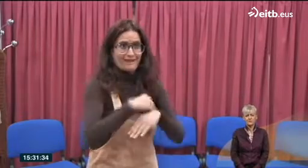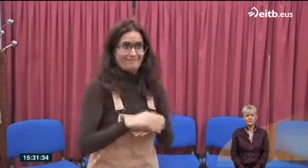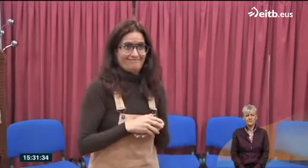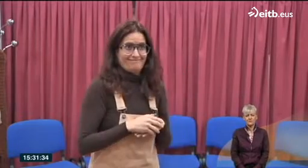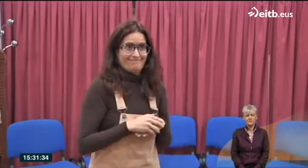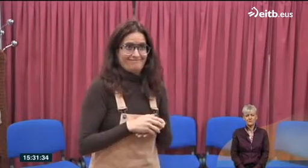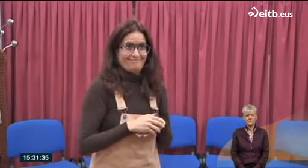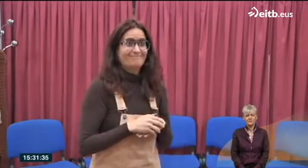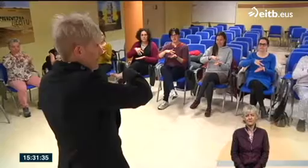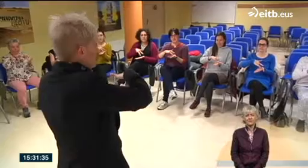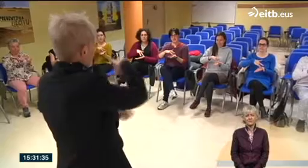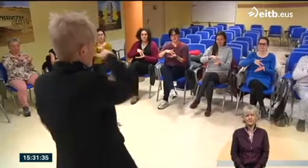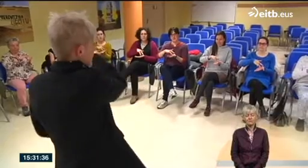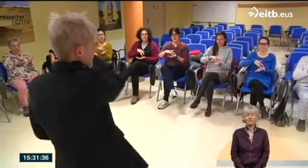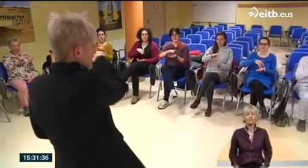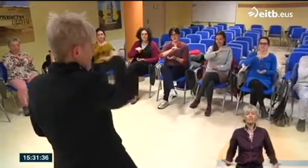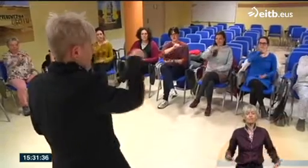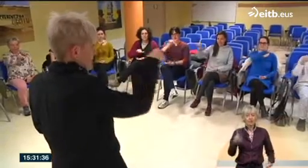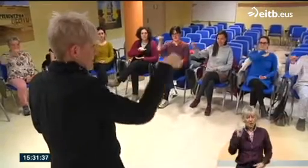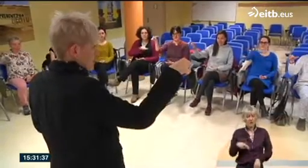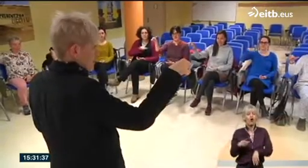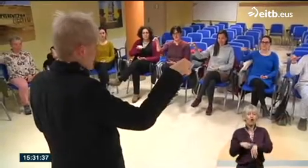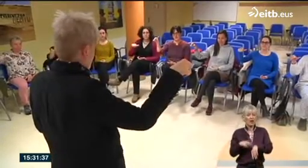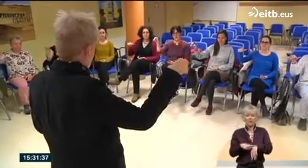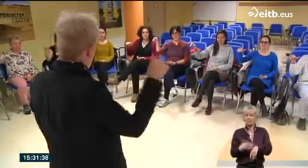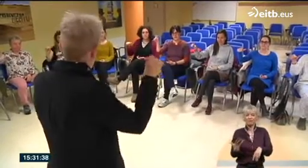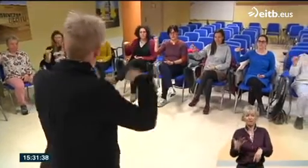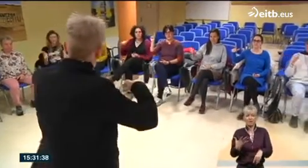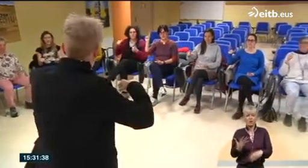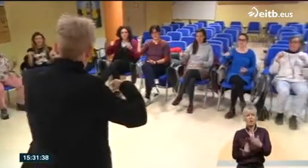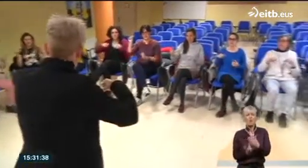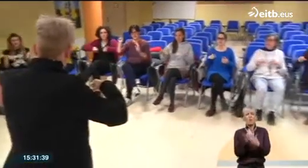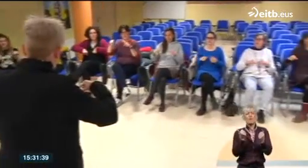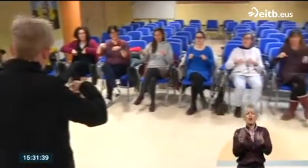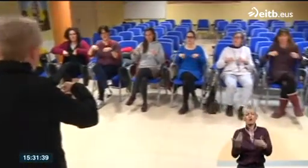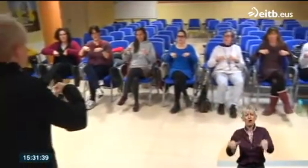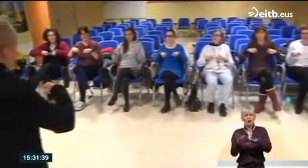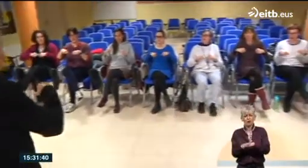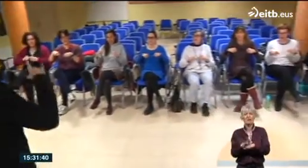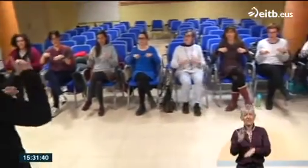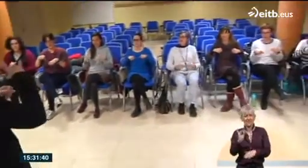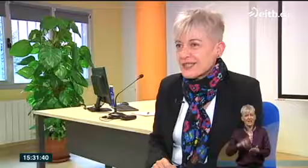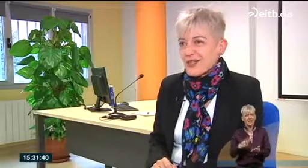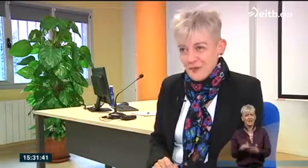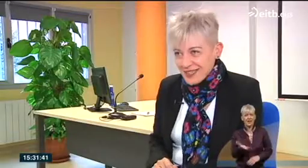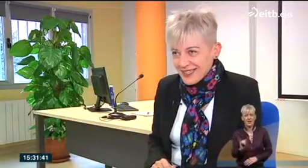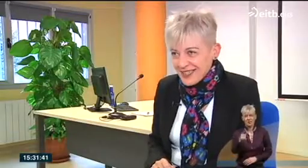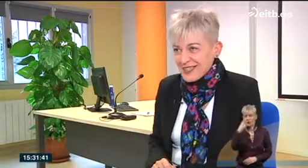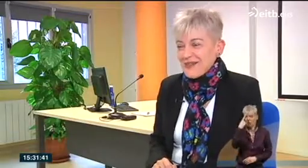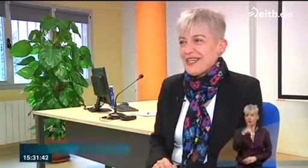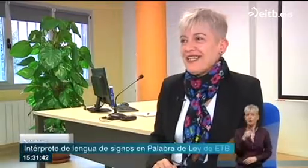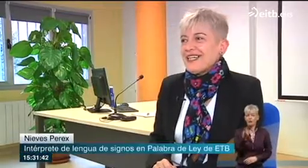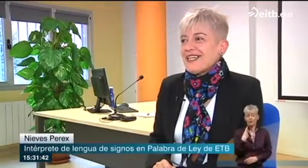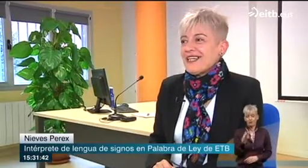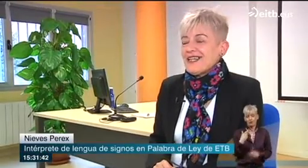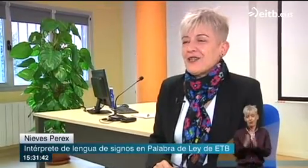la puerta, o ring, ring, el teléfono. Por no hablar de los horarios poco televisivos, en los que sí hay intérpretes. Como bien sabes, y compañera de